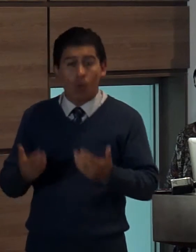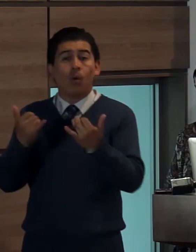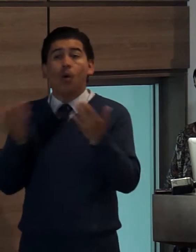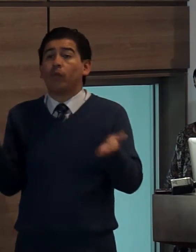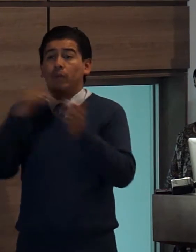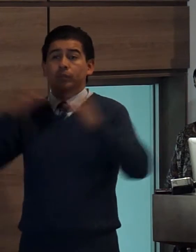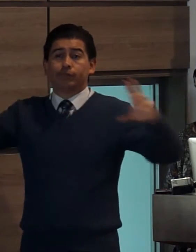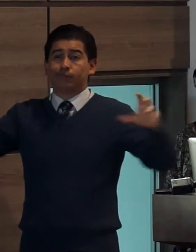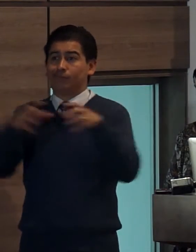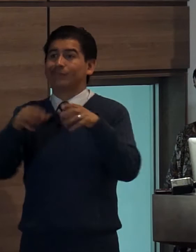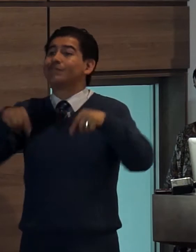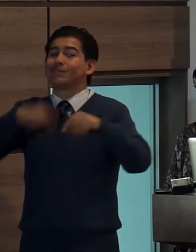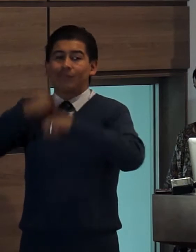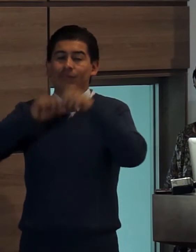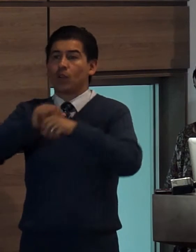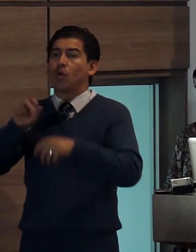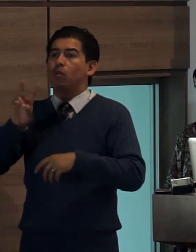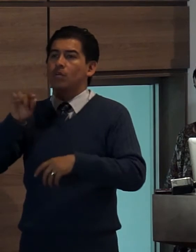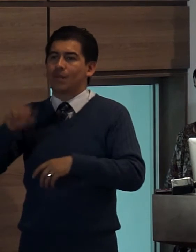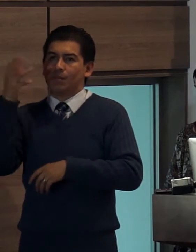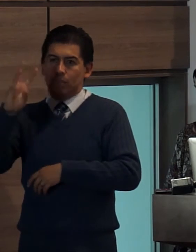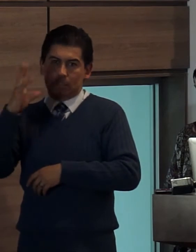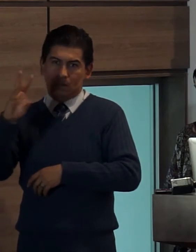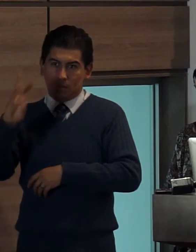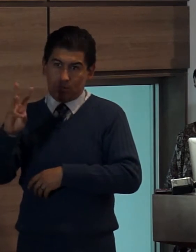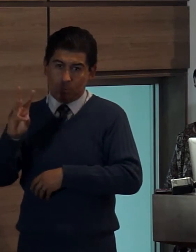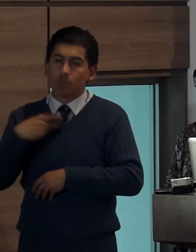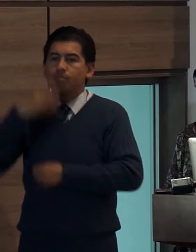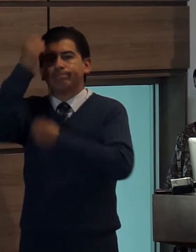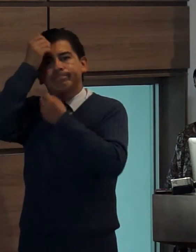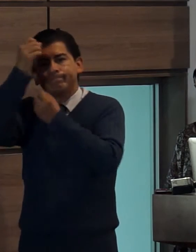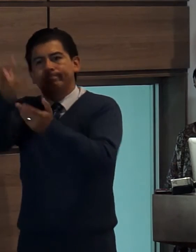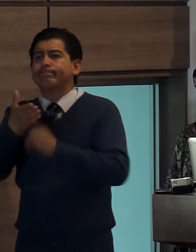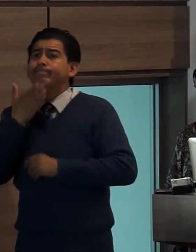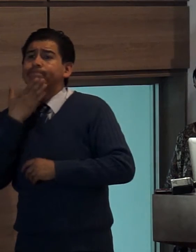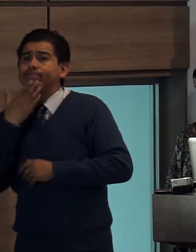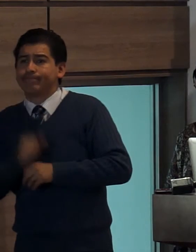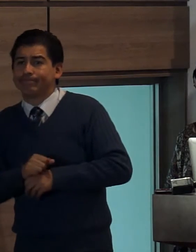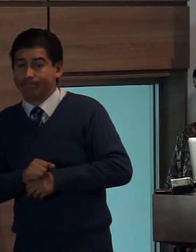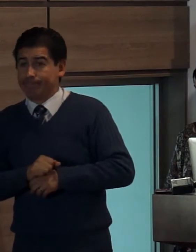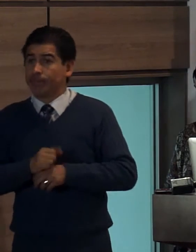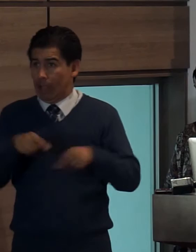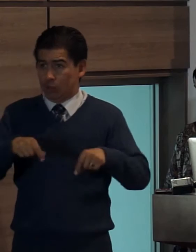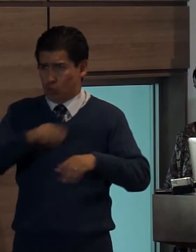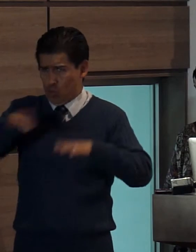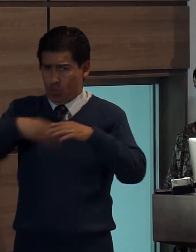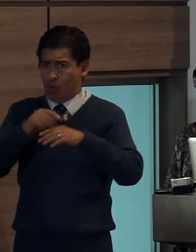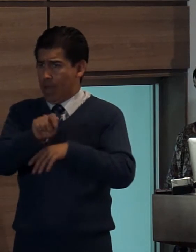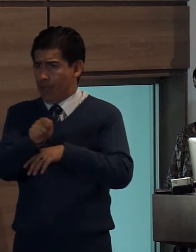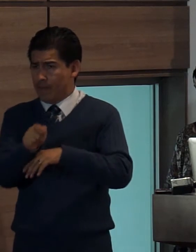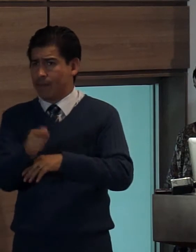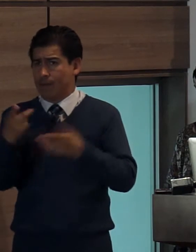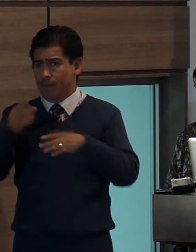nuevo aquí agosto del 2016 para presentar el informe sobre el monitoreo de la televisión nacional como un